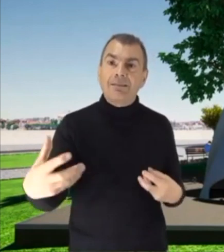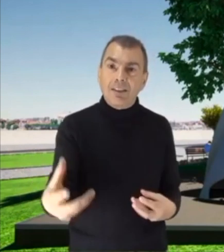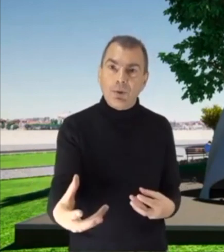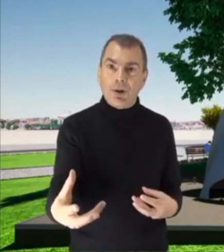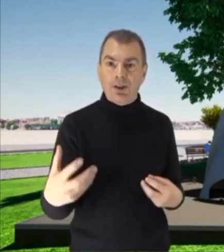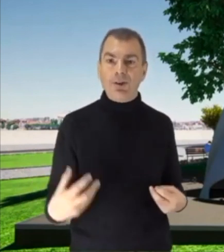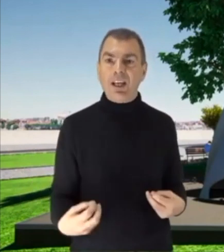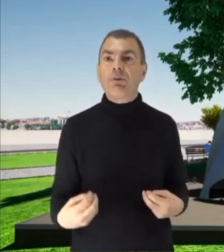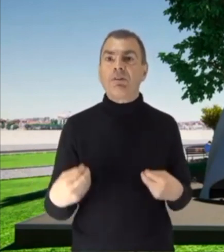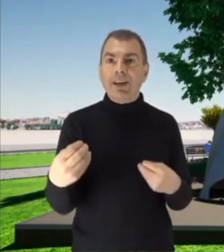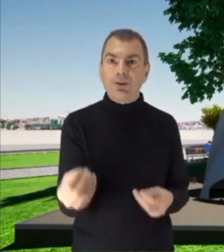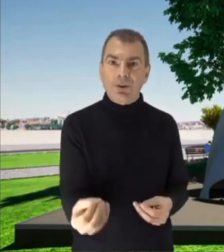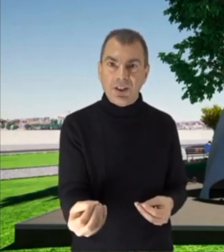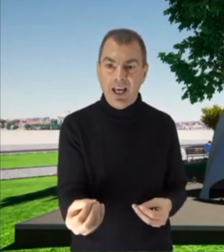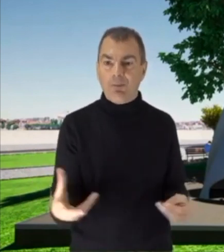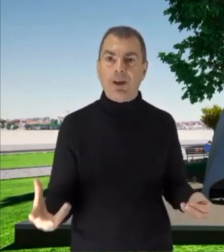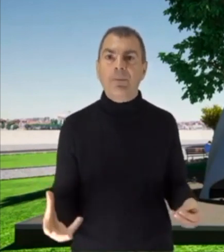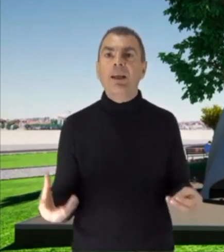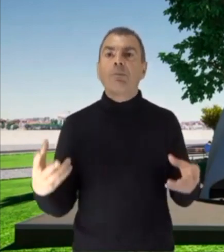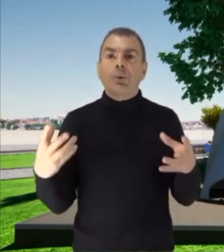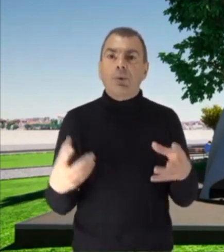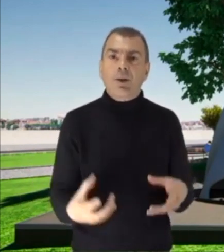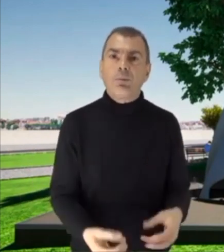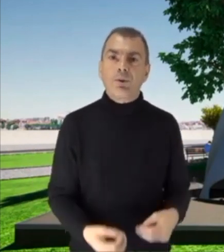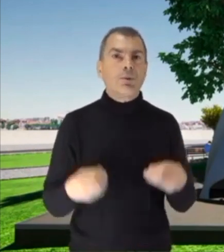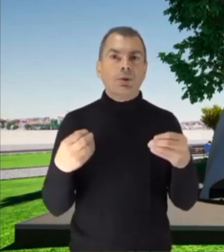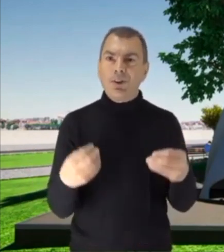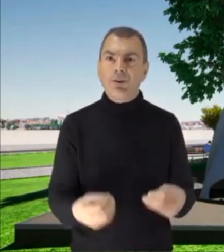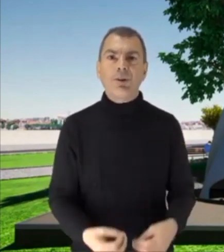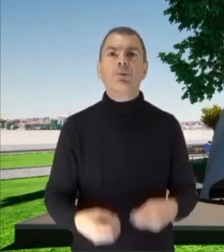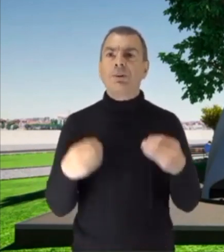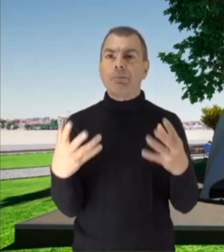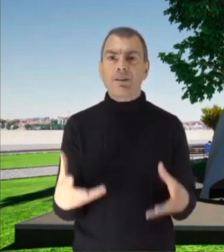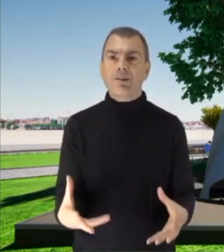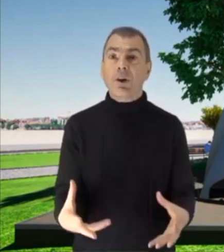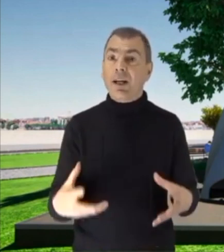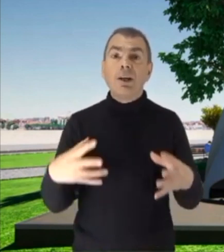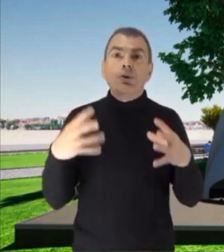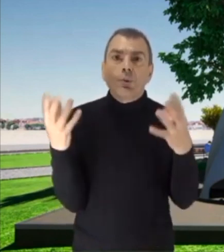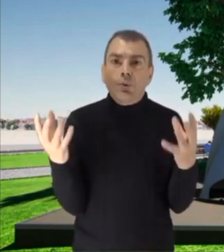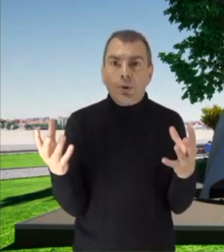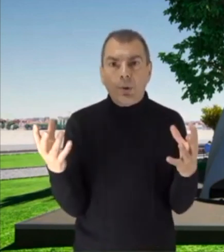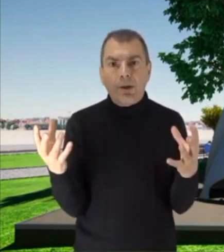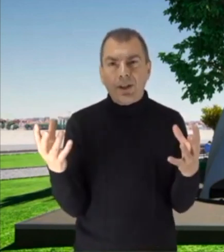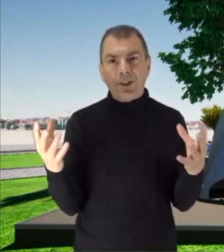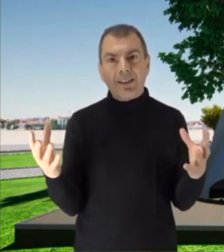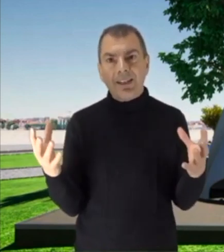'attimo che noi stiamo vivendo insieme, può durare un minuto, dieci minuti, mezz'ora, tutto quello che c'è da